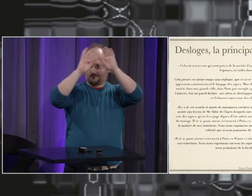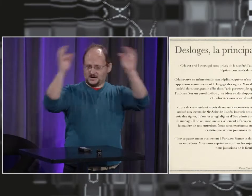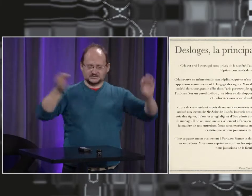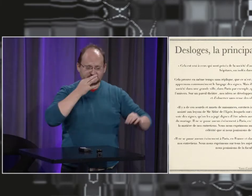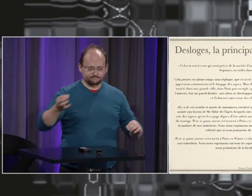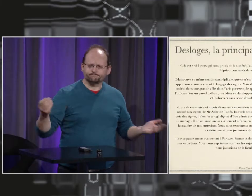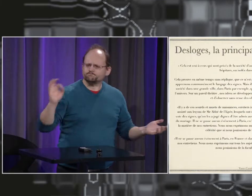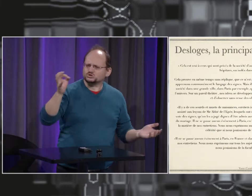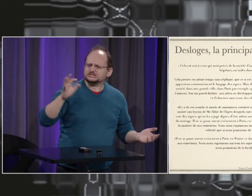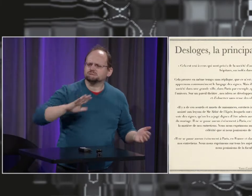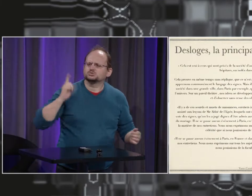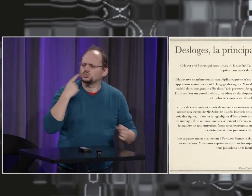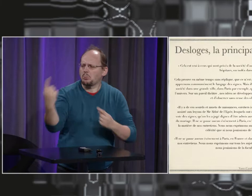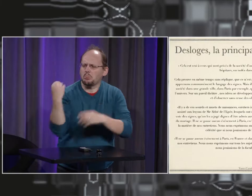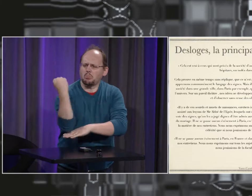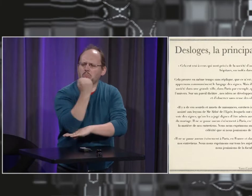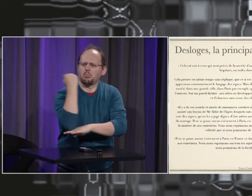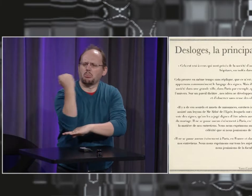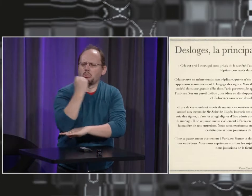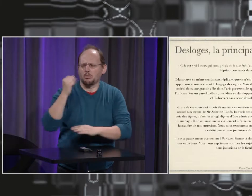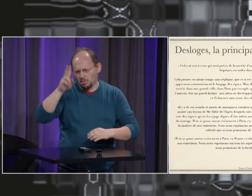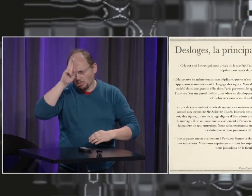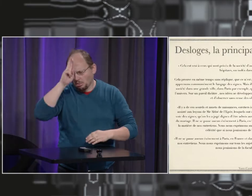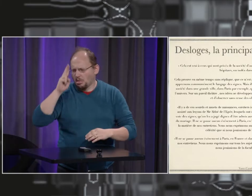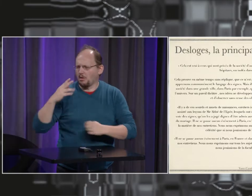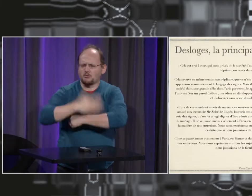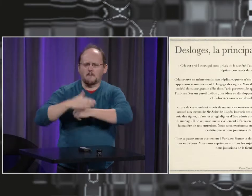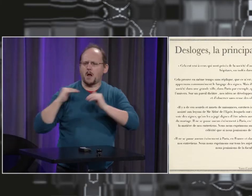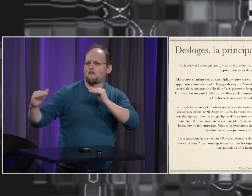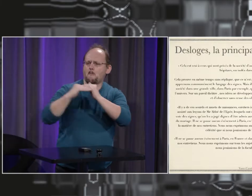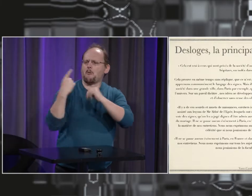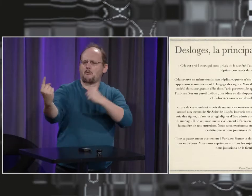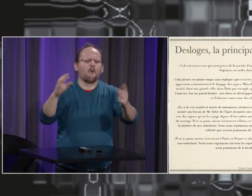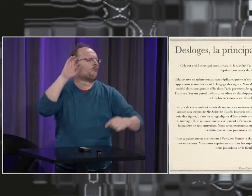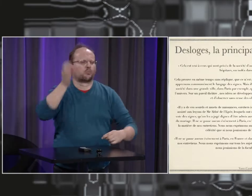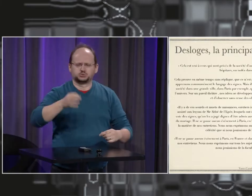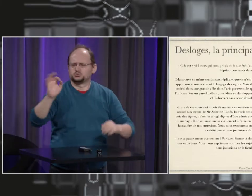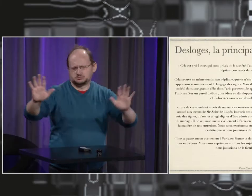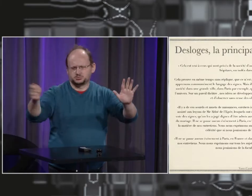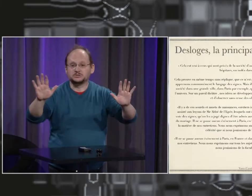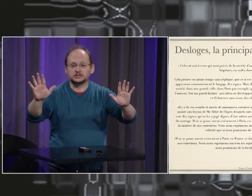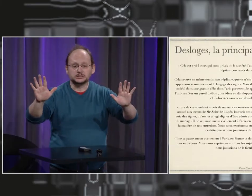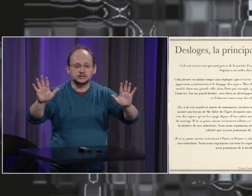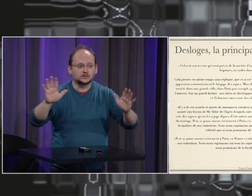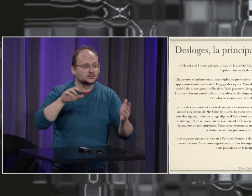Alors, la première phrase dit que cela est vrai à ceux qui sont privés de la société d'autres sourds et muets ou qui sont